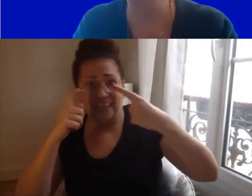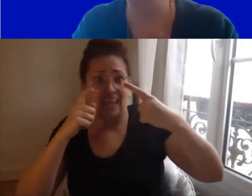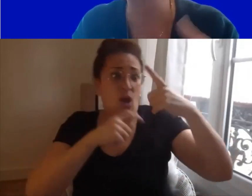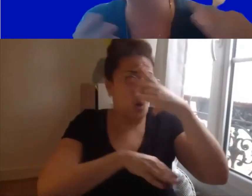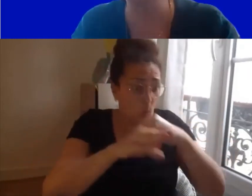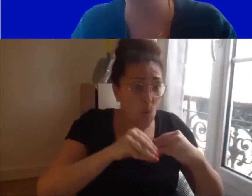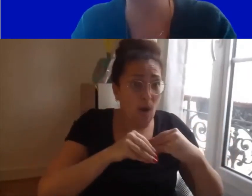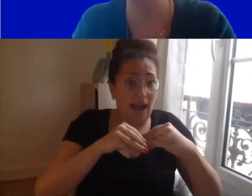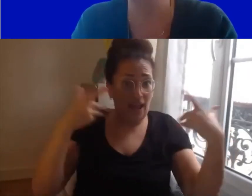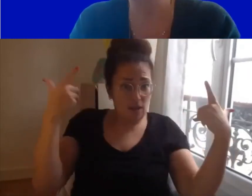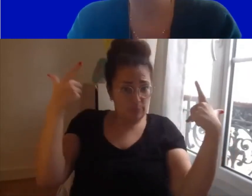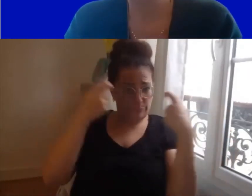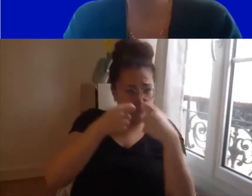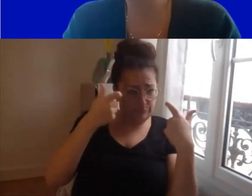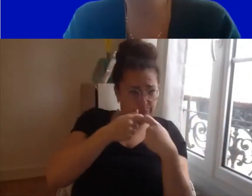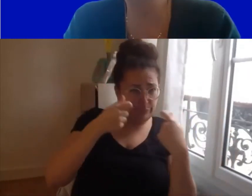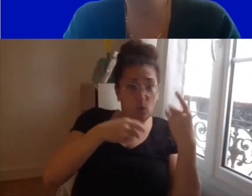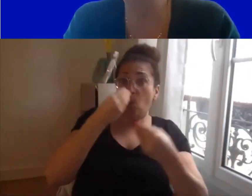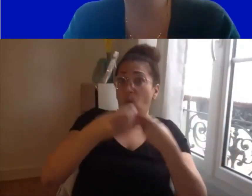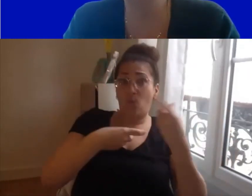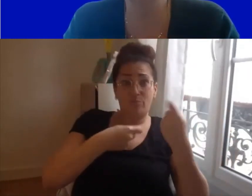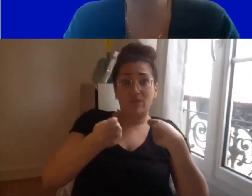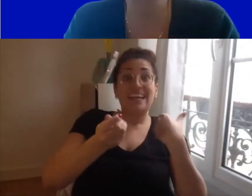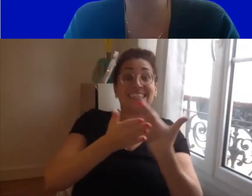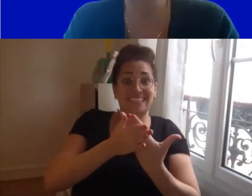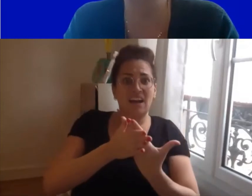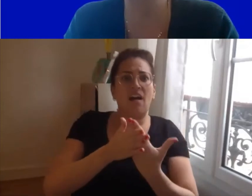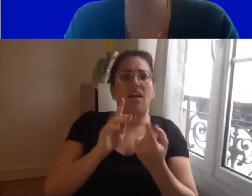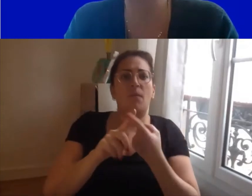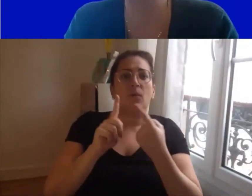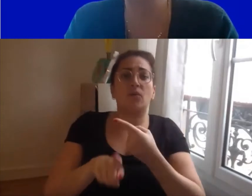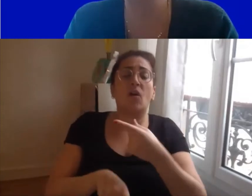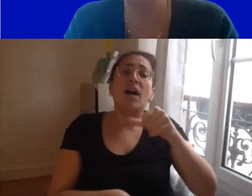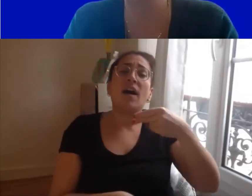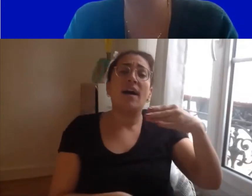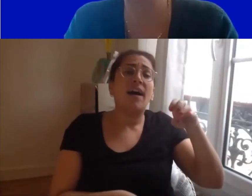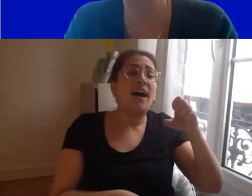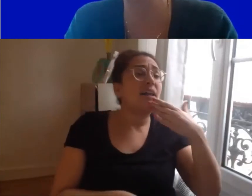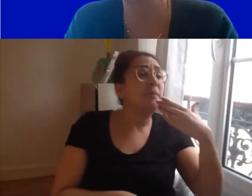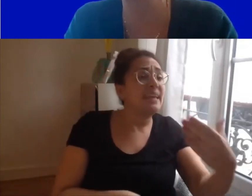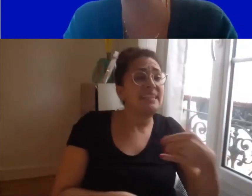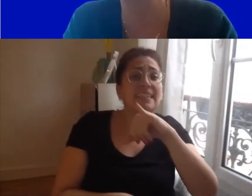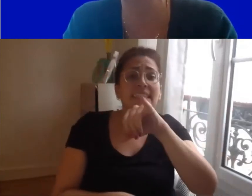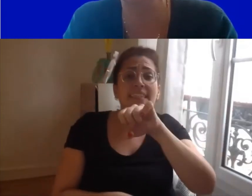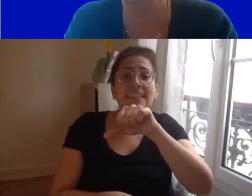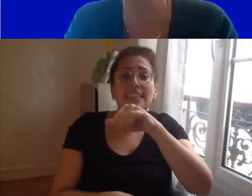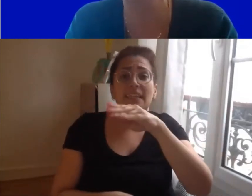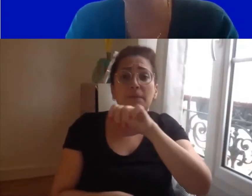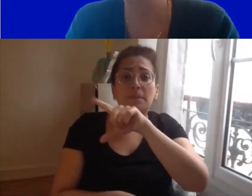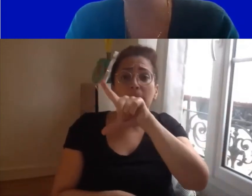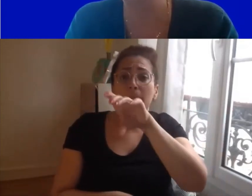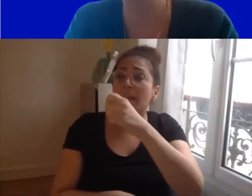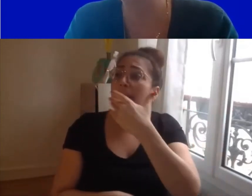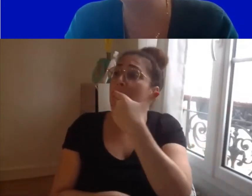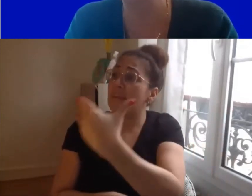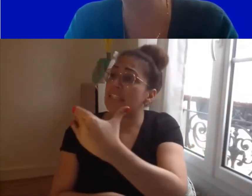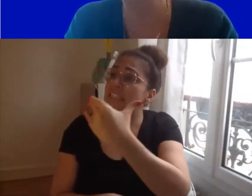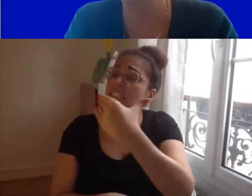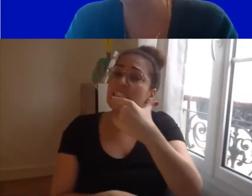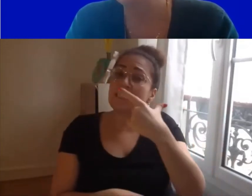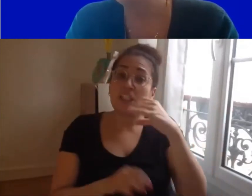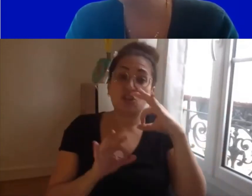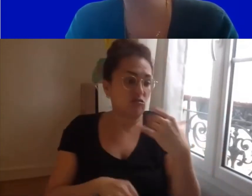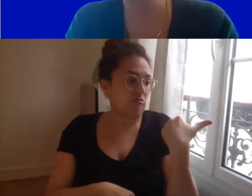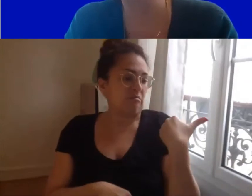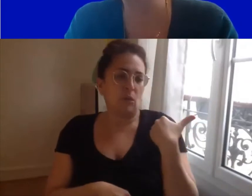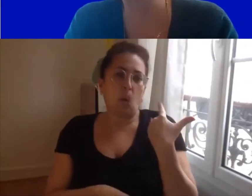finalement part au grand public merci beaucoup Anne merci beaucoup Isabelle pour cette séquence extrêmement intéressante et cette grande première dont